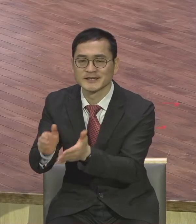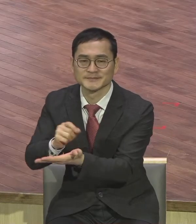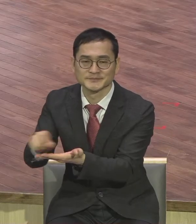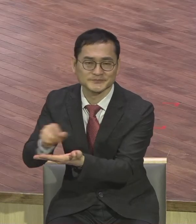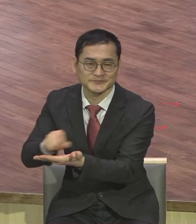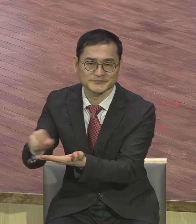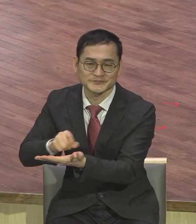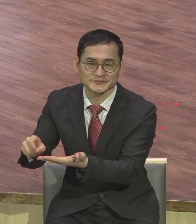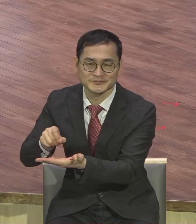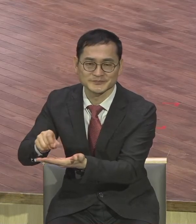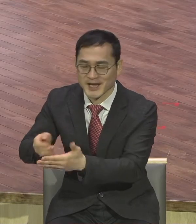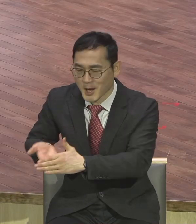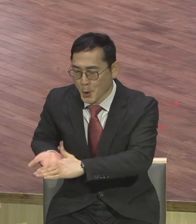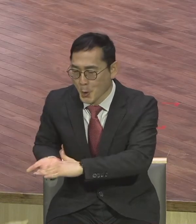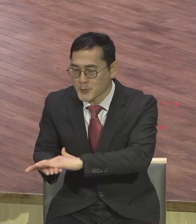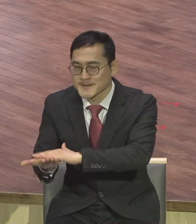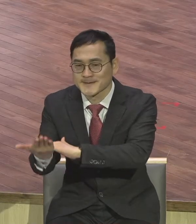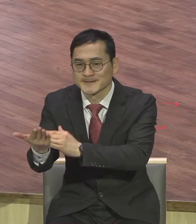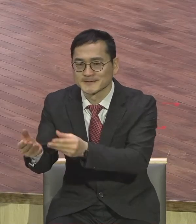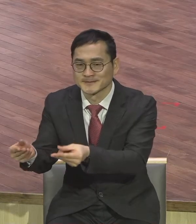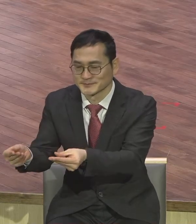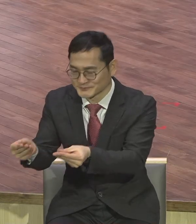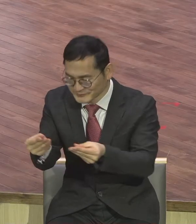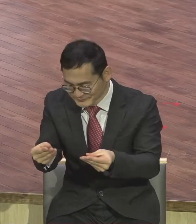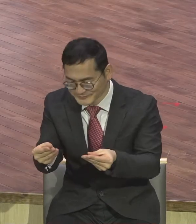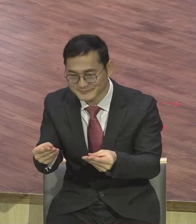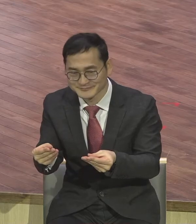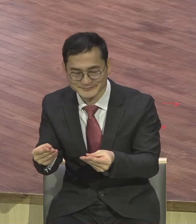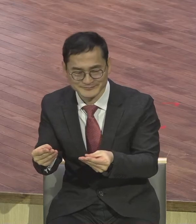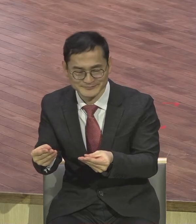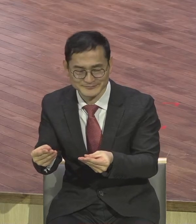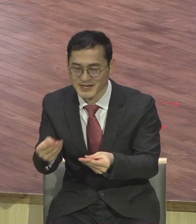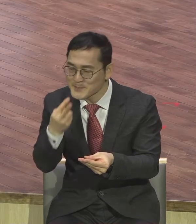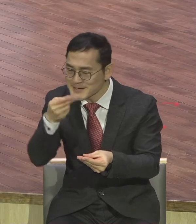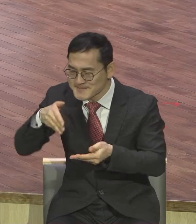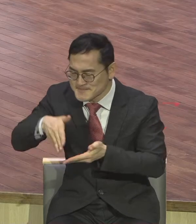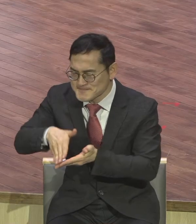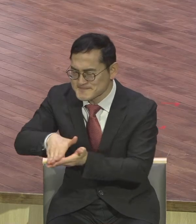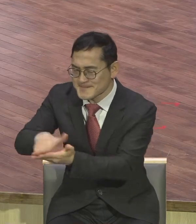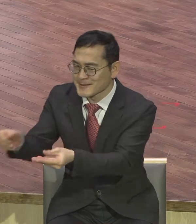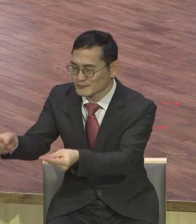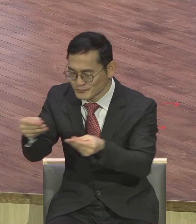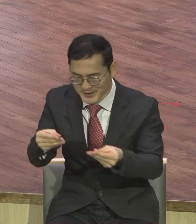코팅을 하면 코팅 60개가 나오잖아요 그걸 가지고 그냥 막 어디 가든지 막 쫙 잘 잘